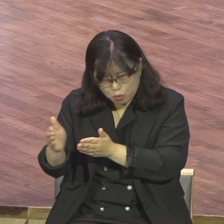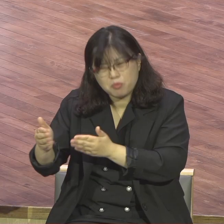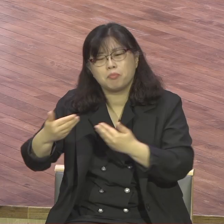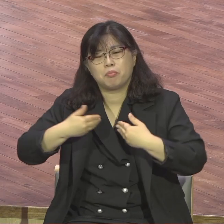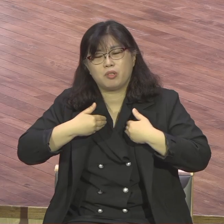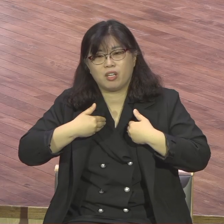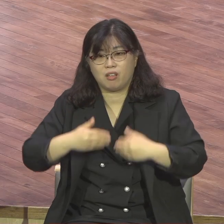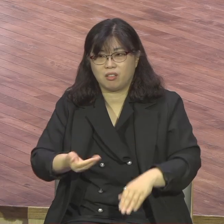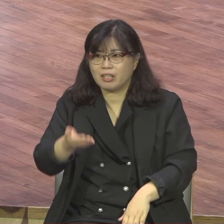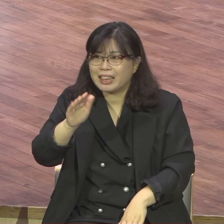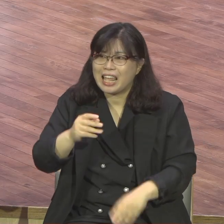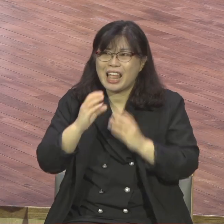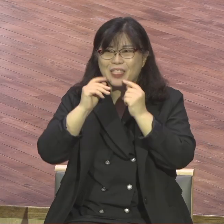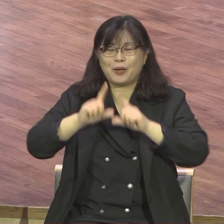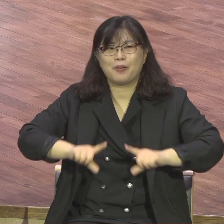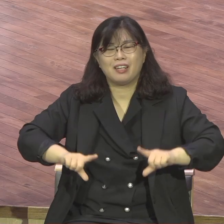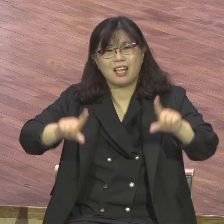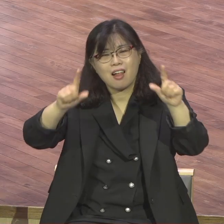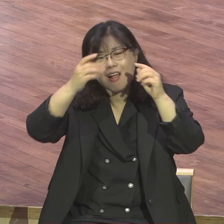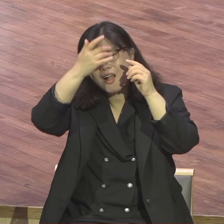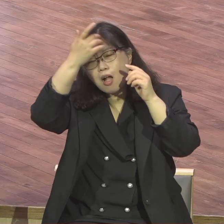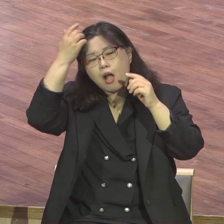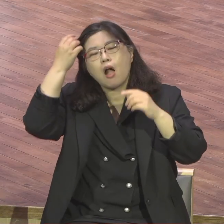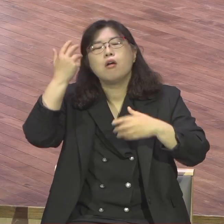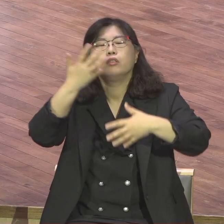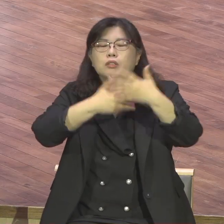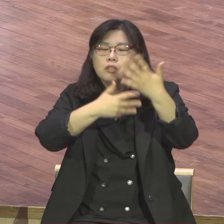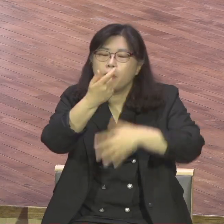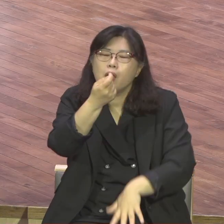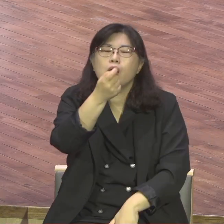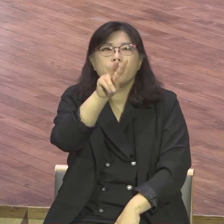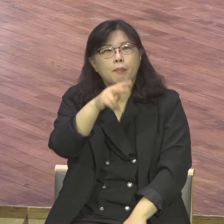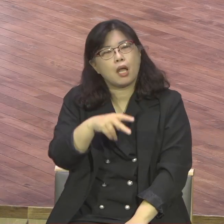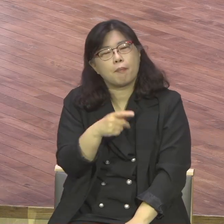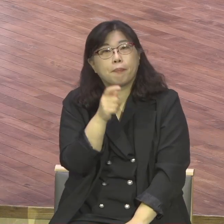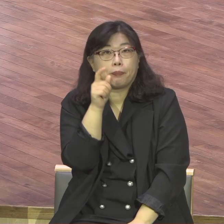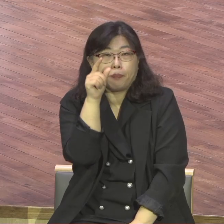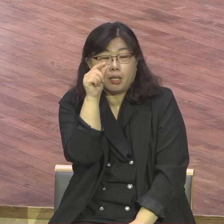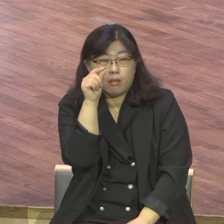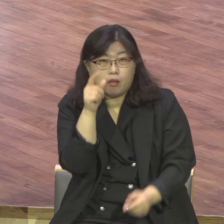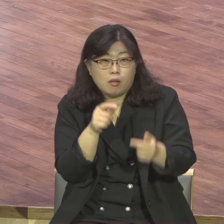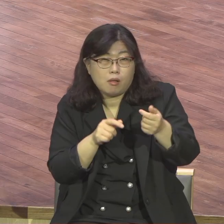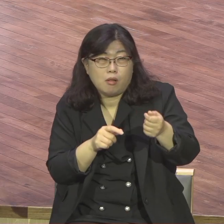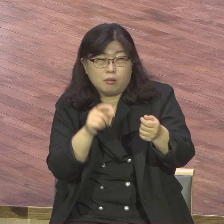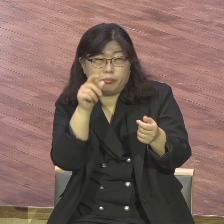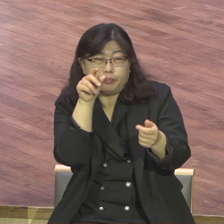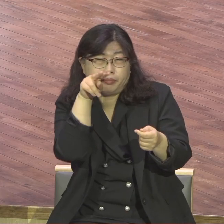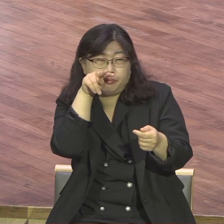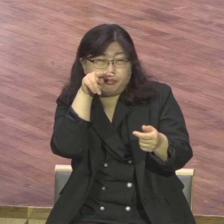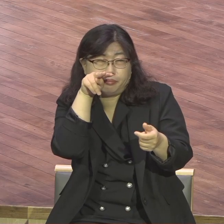넓두시 한시 두시 꺼멍꺼멍 계속 쉽게 앉아 졸지요 예배 나오는 시간 바쁘지요